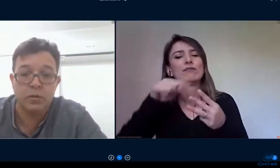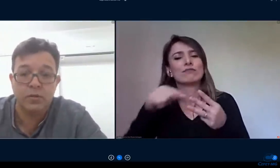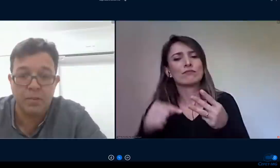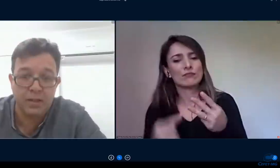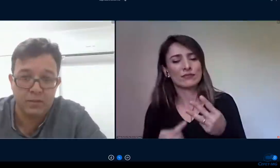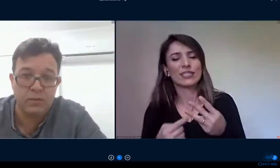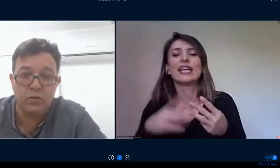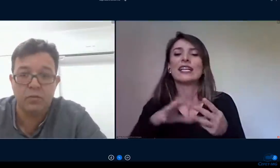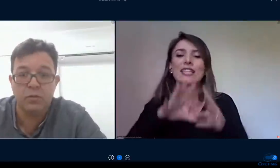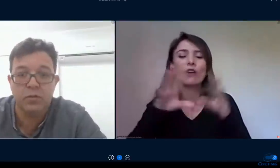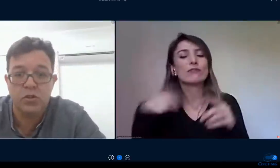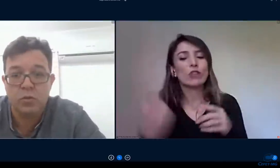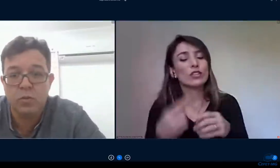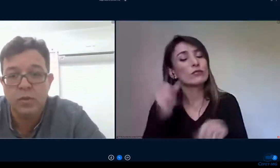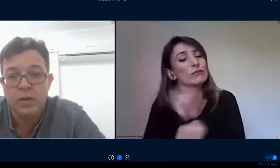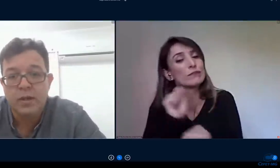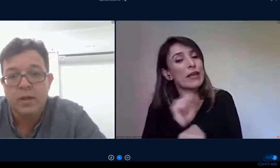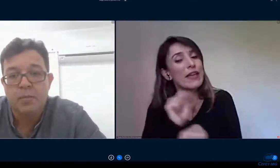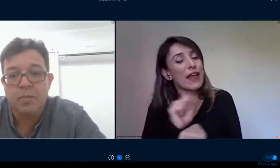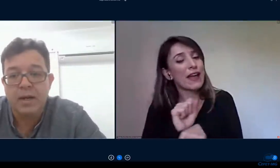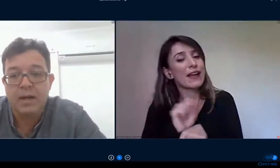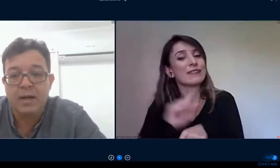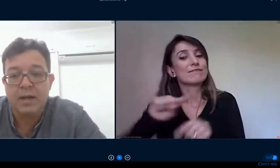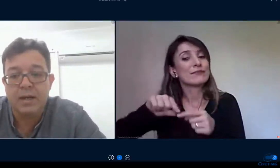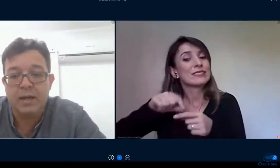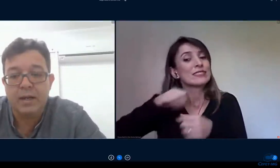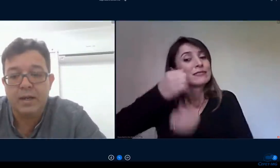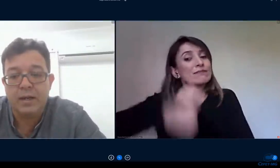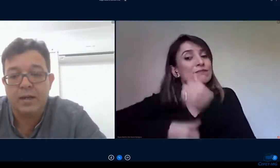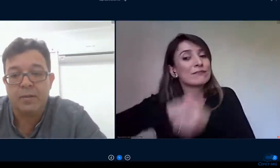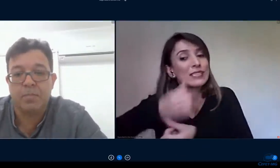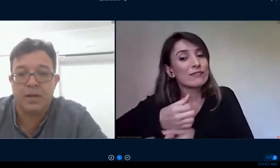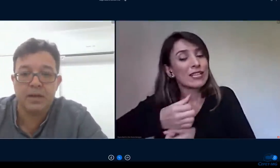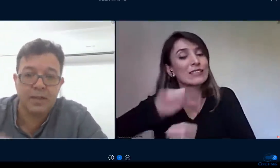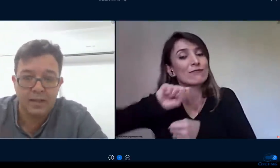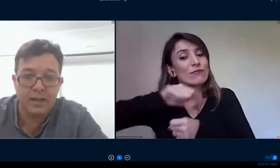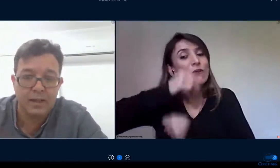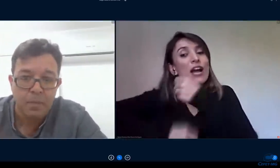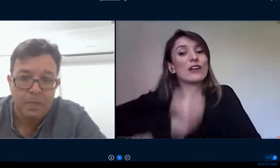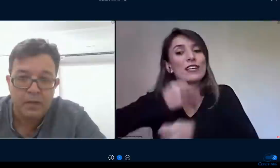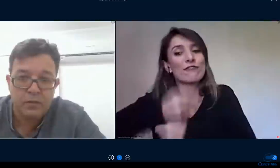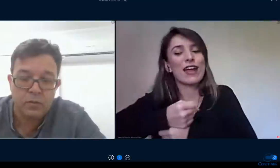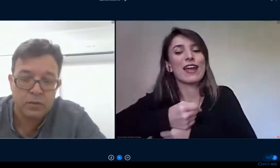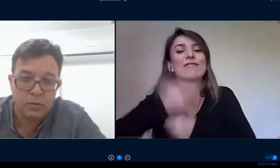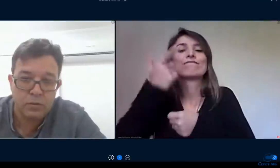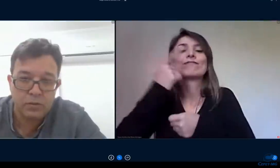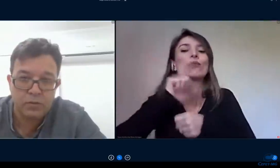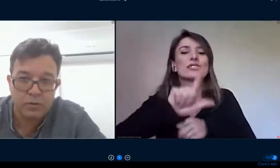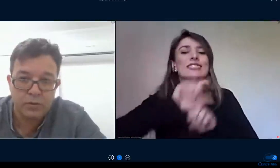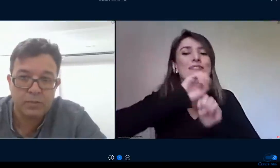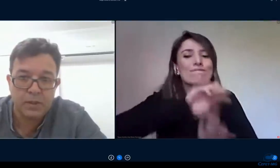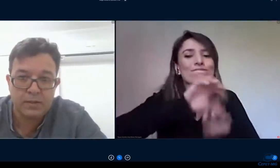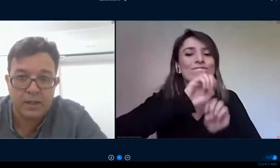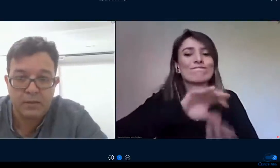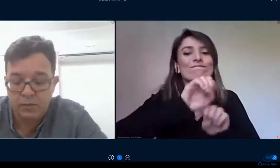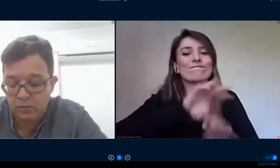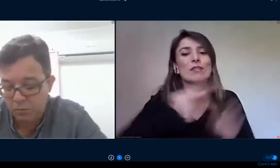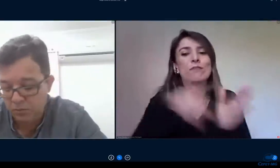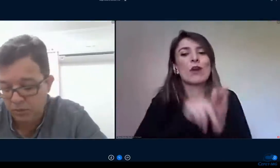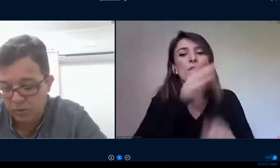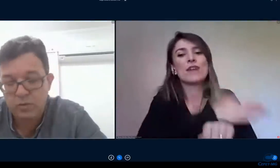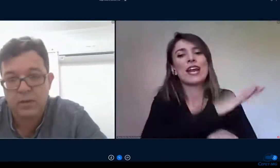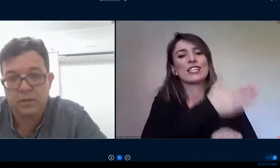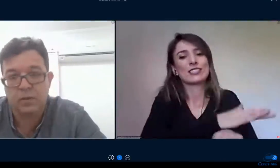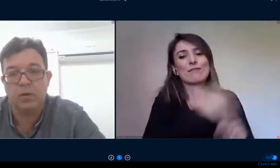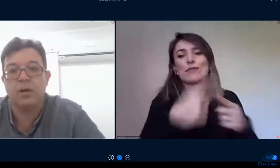semestre de 2021 para para sanar esses conteúdos que foram ficando para trás em